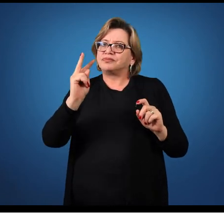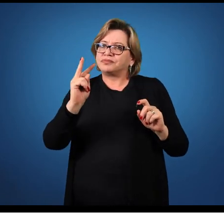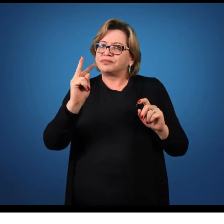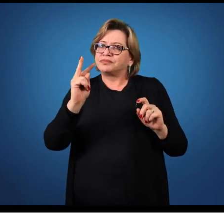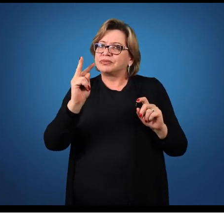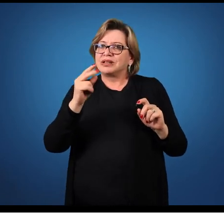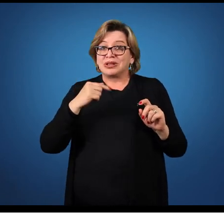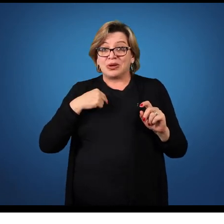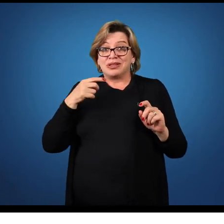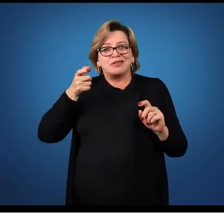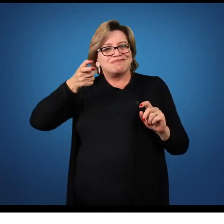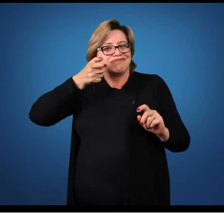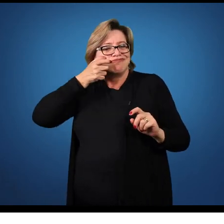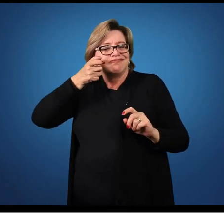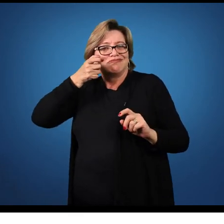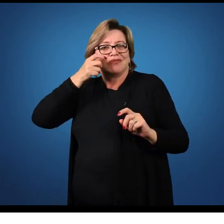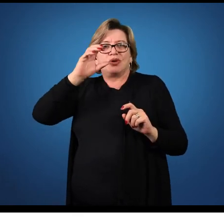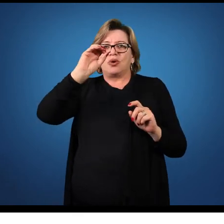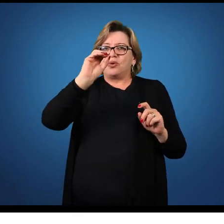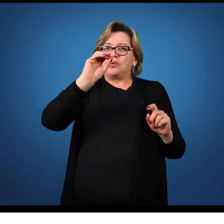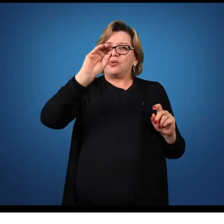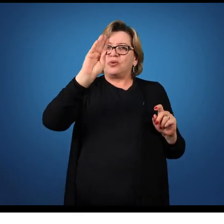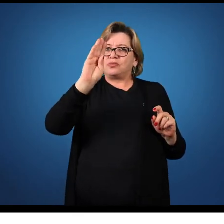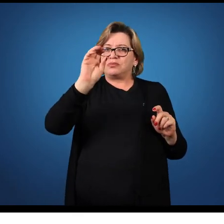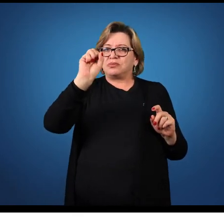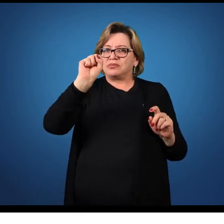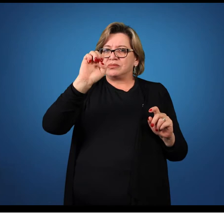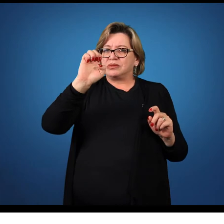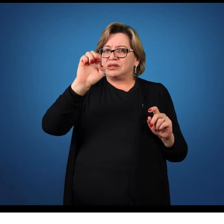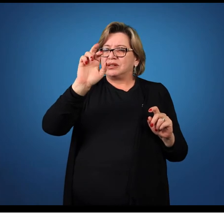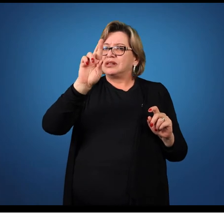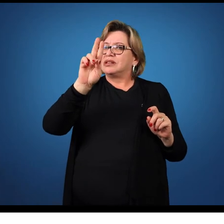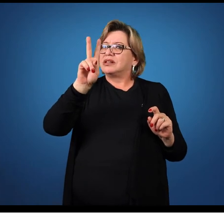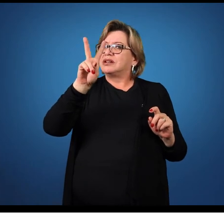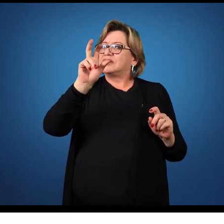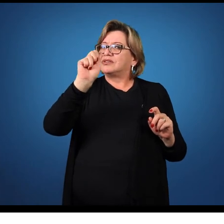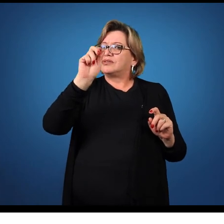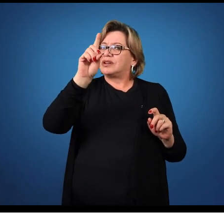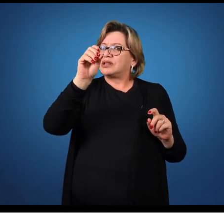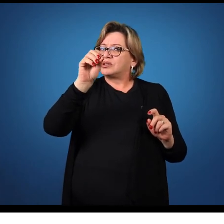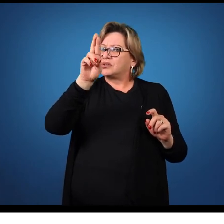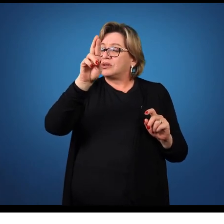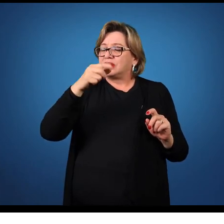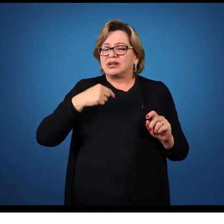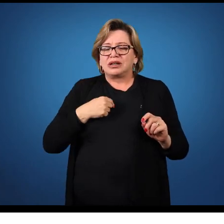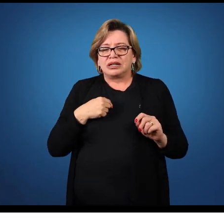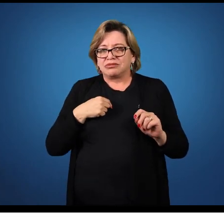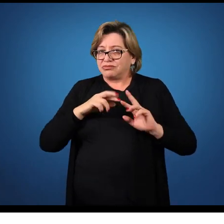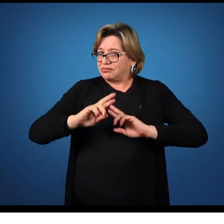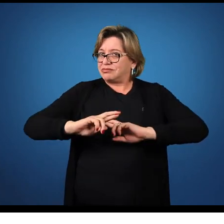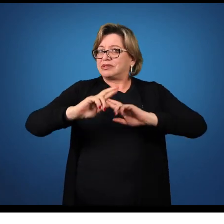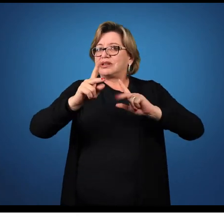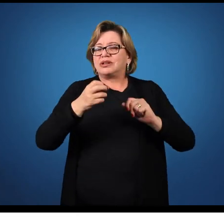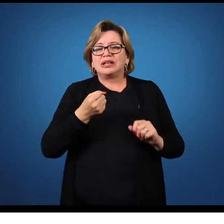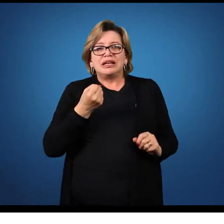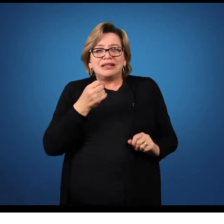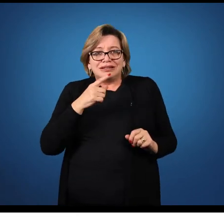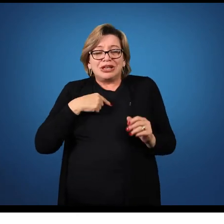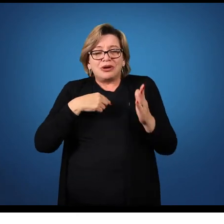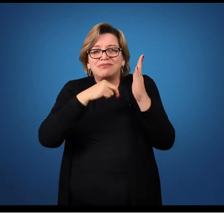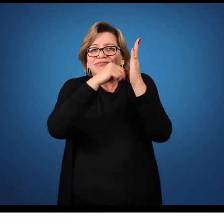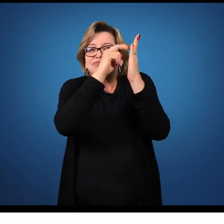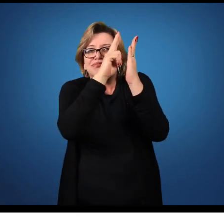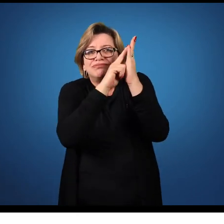vista de observador. Pensando de um ponto de vista artístico, de eu produzindo a obra, essa necessidade de